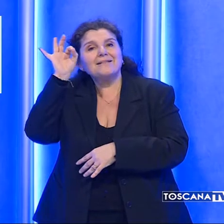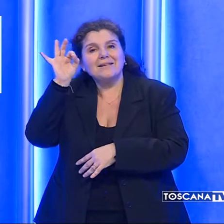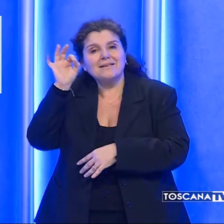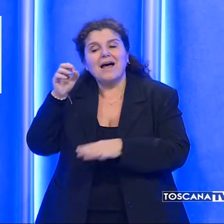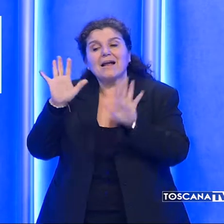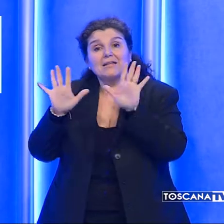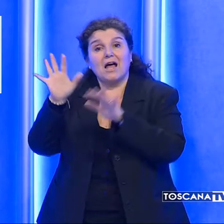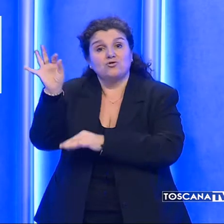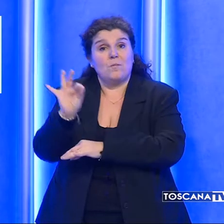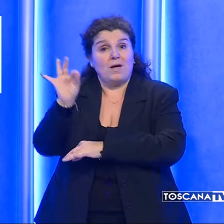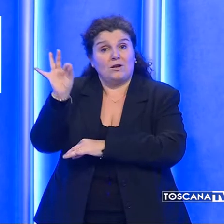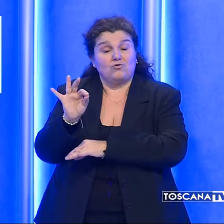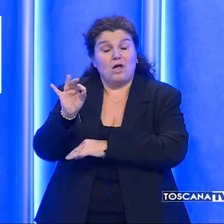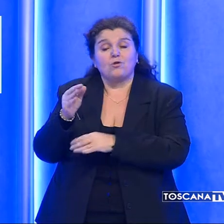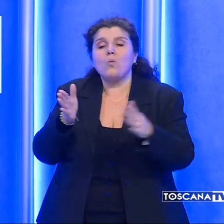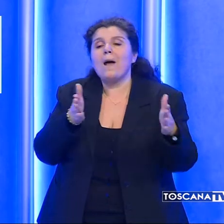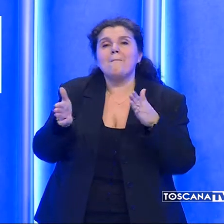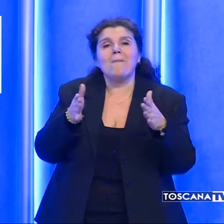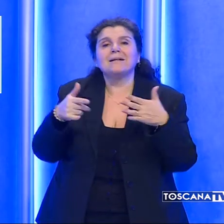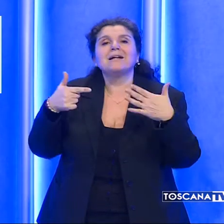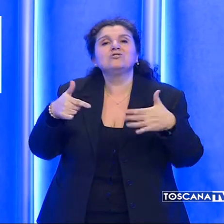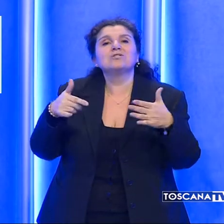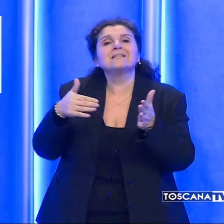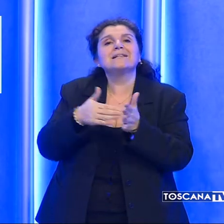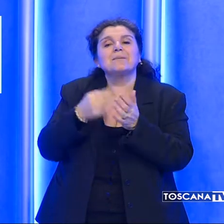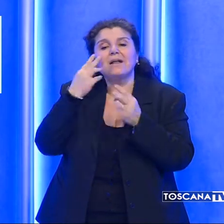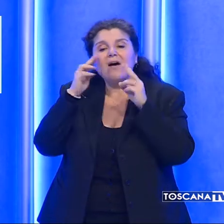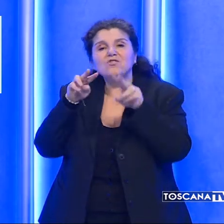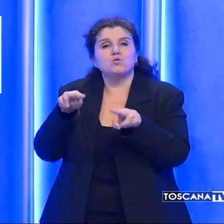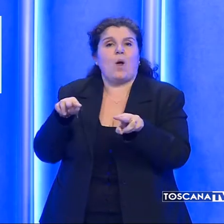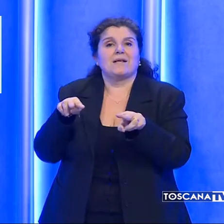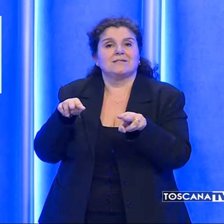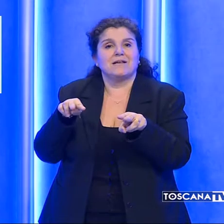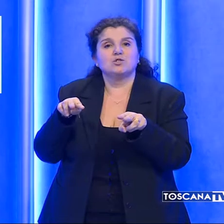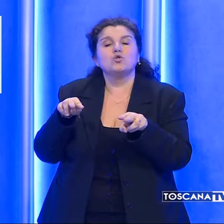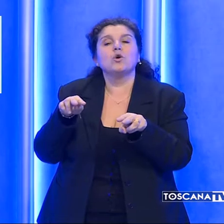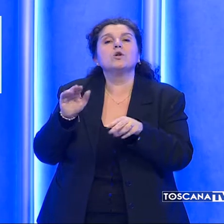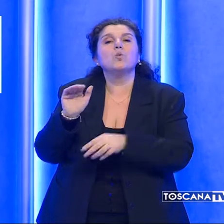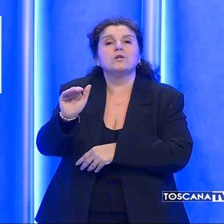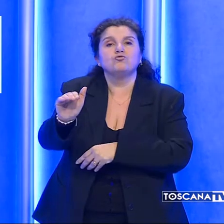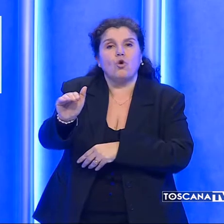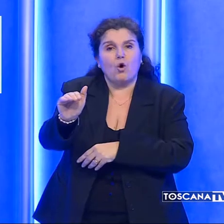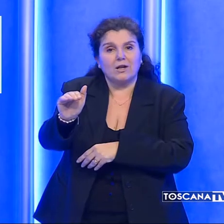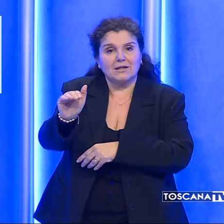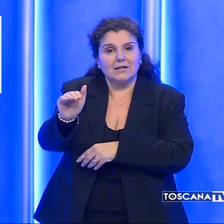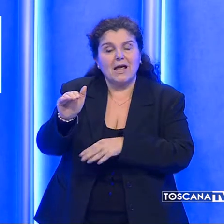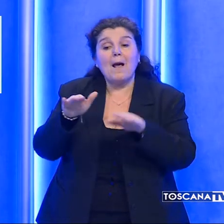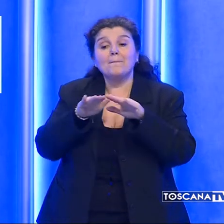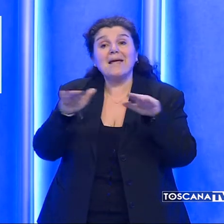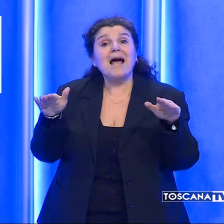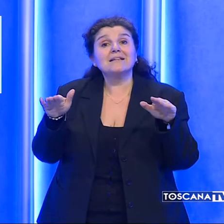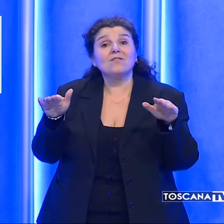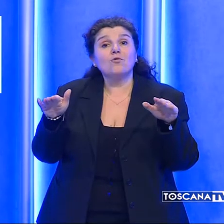10%, per una media di 17 mila visualizzazioni al giorno. La piattaforma